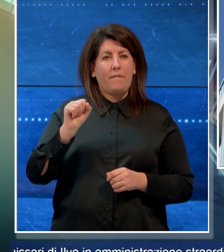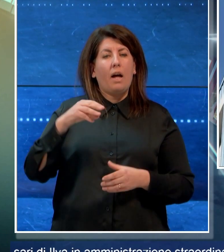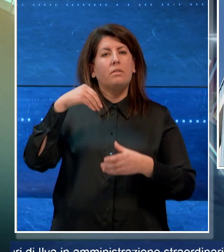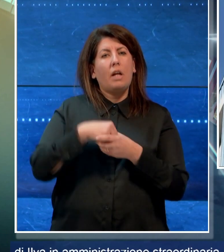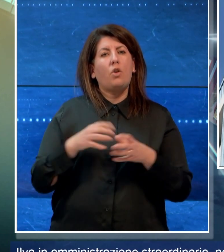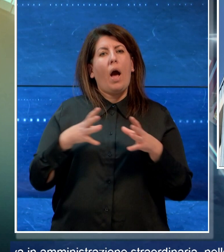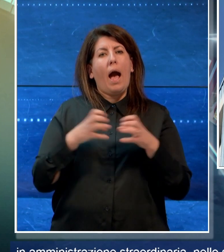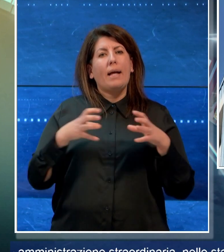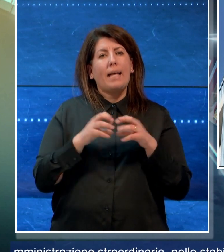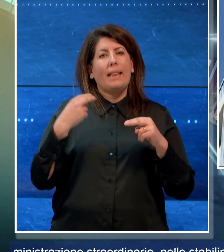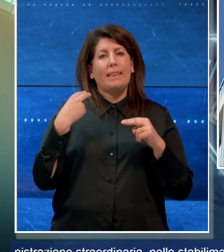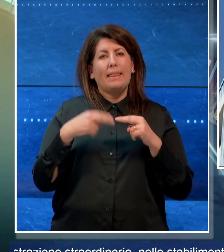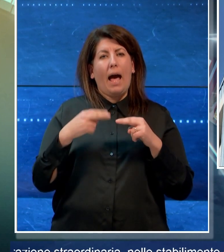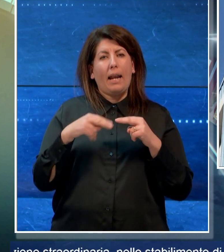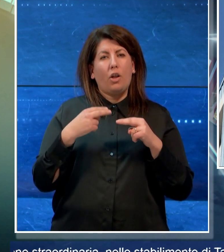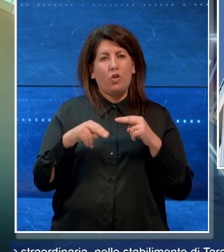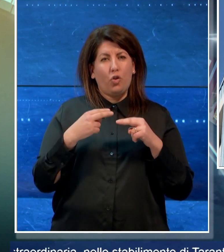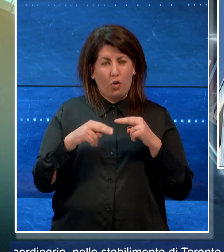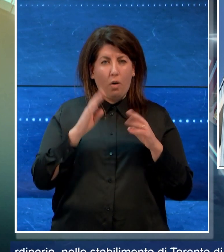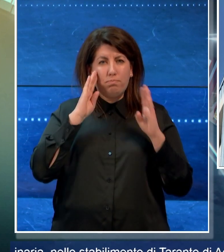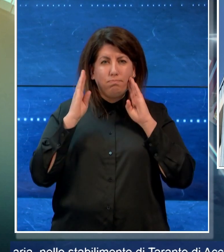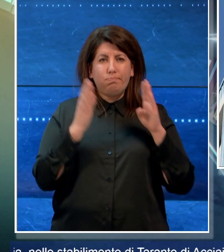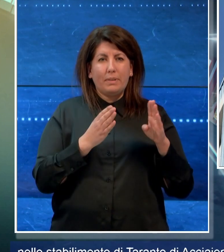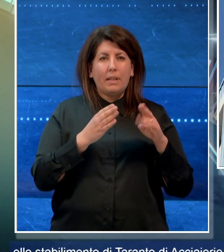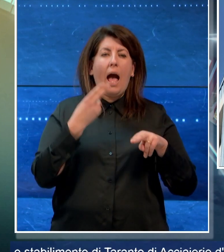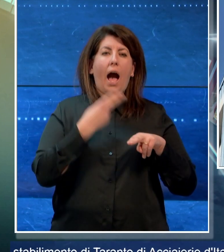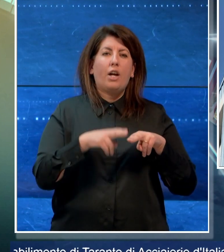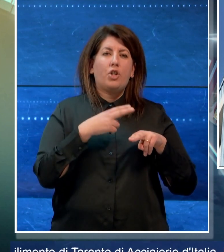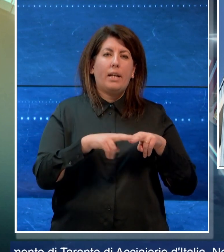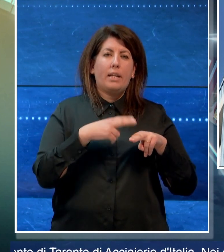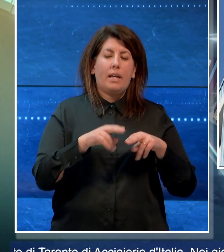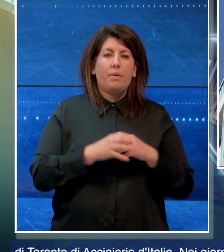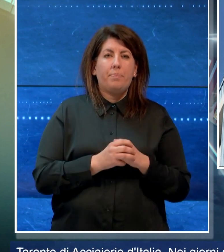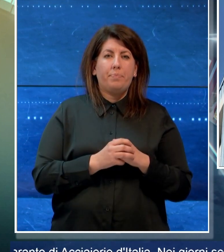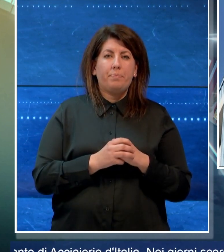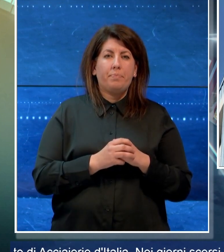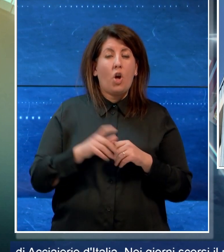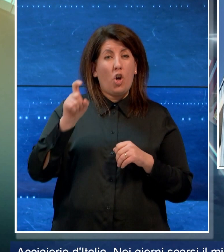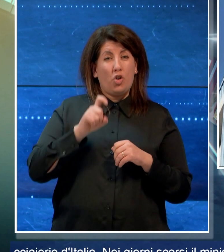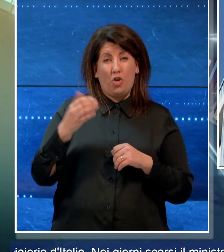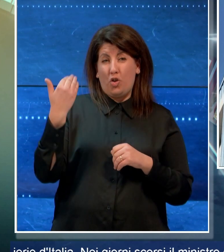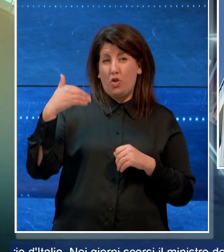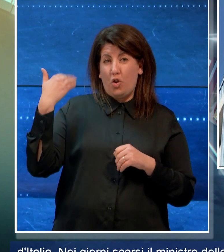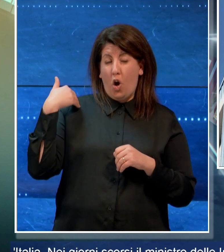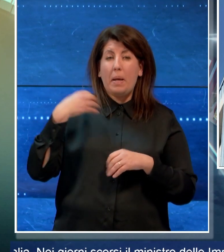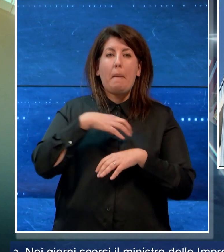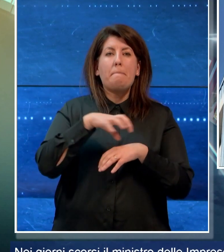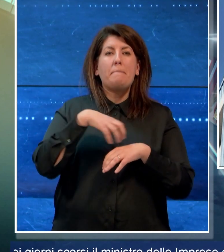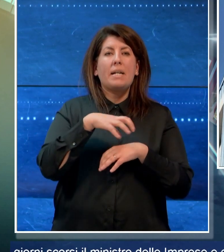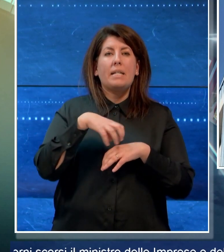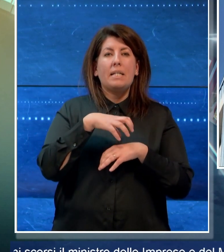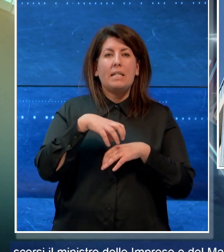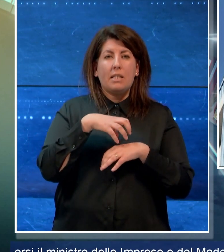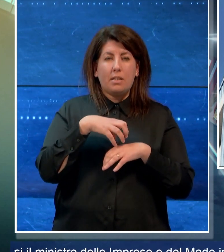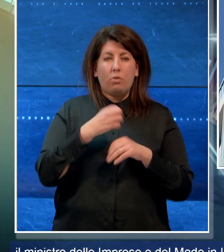stabilimento di Taranto di Acciaierie d'Italia. Nei giorni scorsi il ministro delle imprese del Made